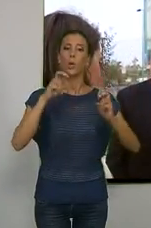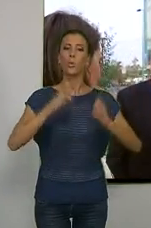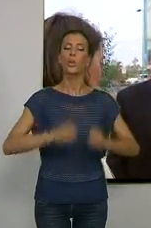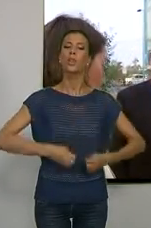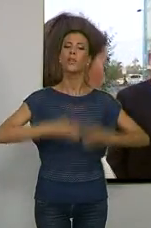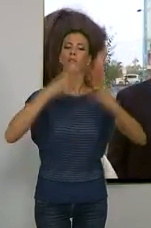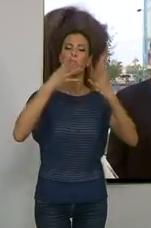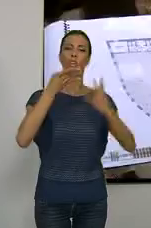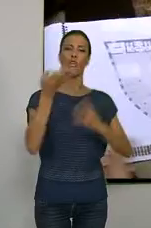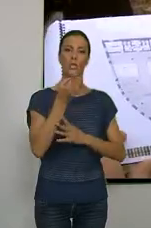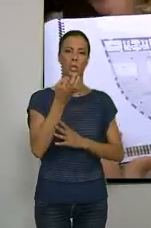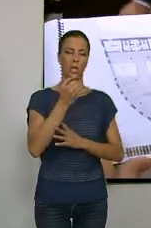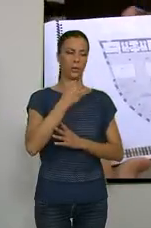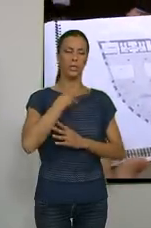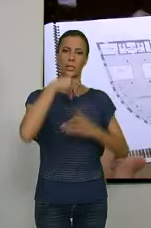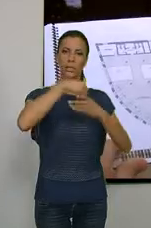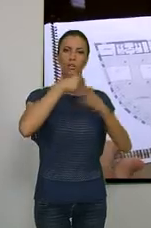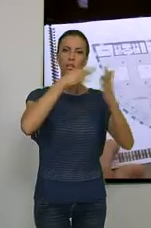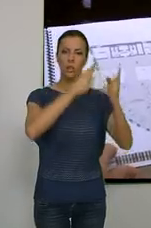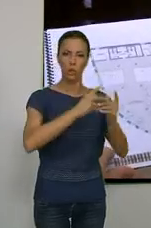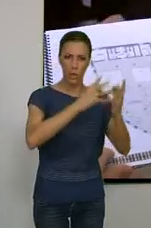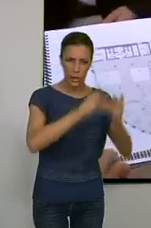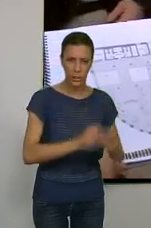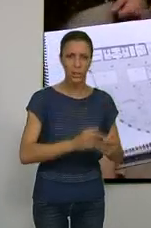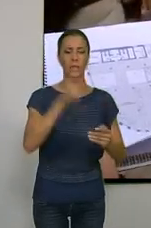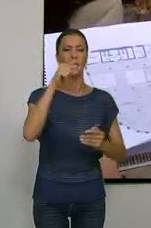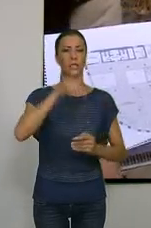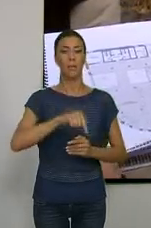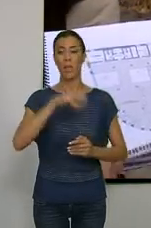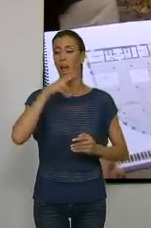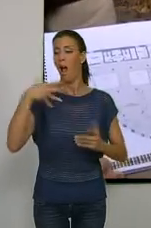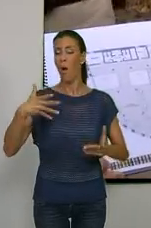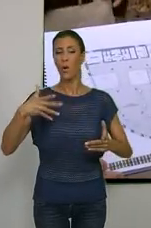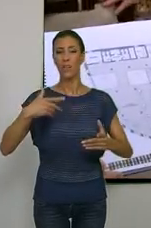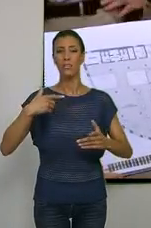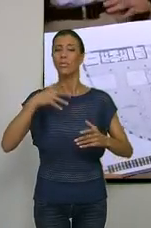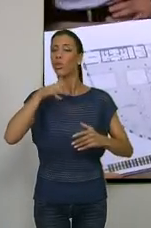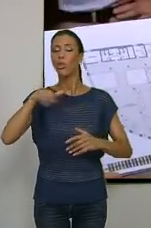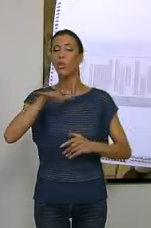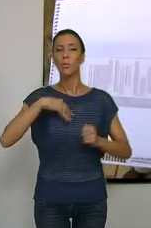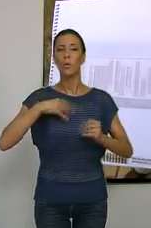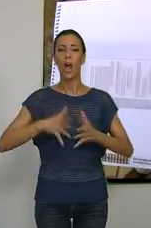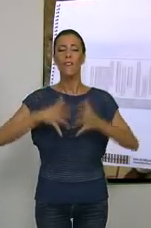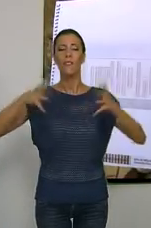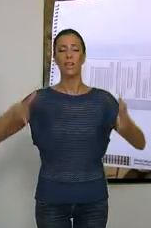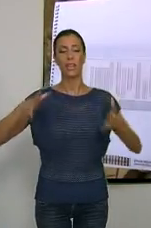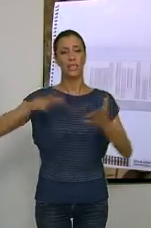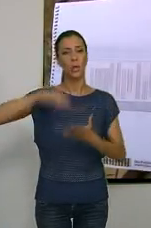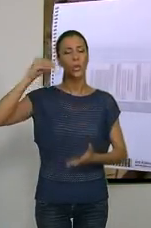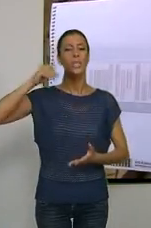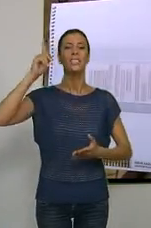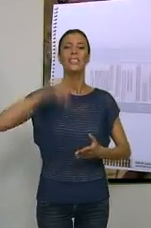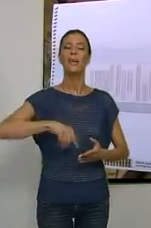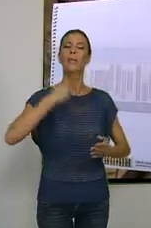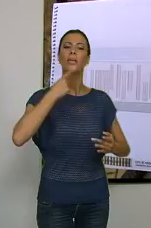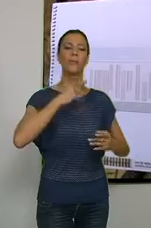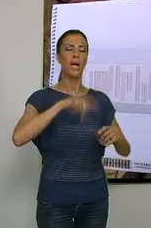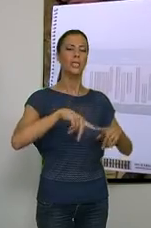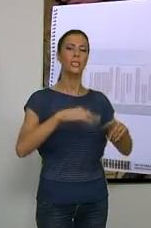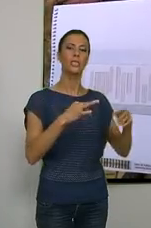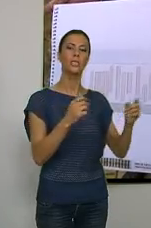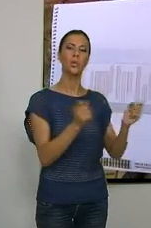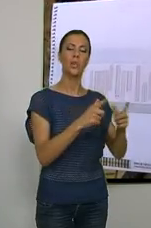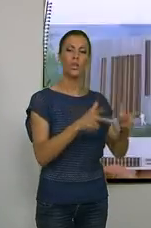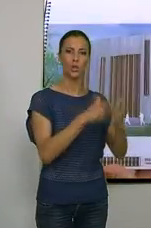albergará tesorería, ahora localizados en la avenida de Salobreña, como los de la Secretaría General de la Seguridad